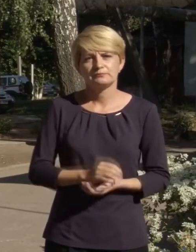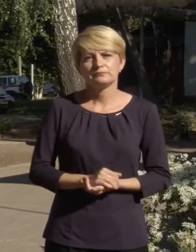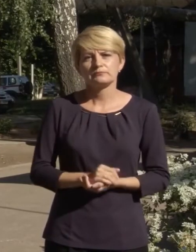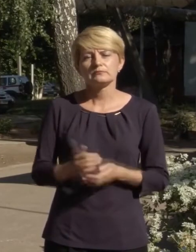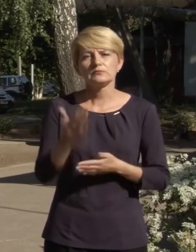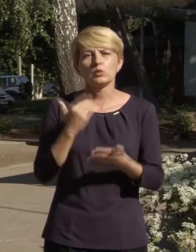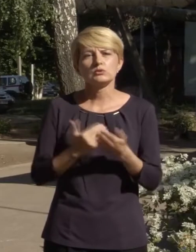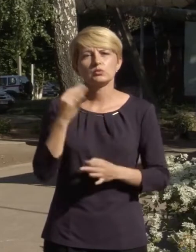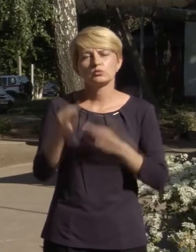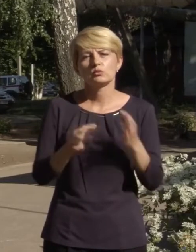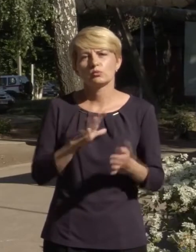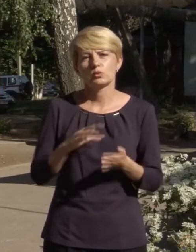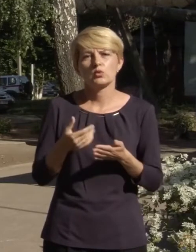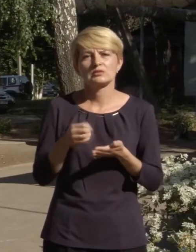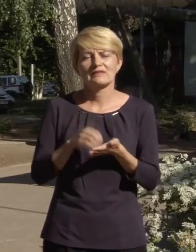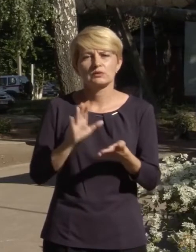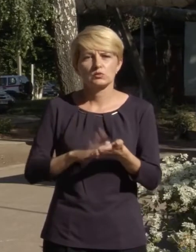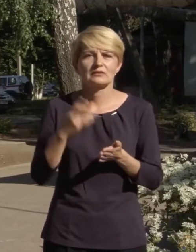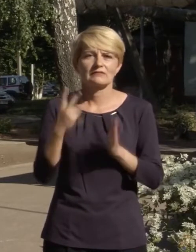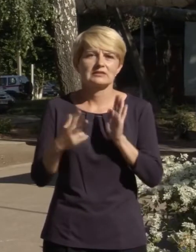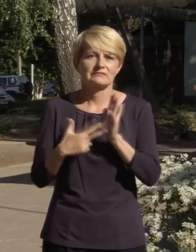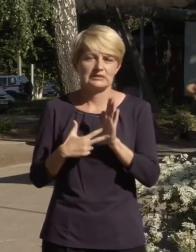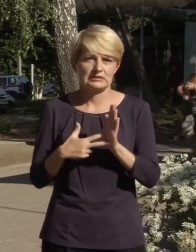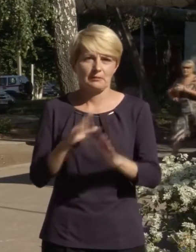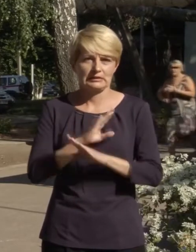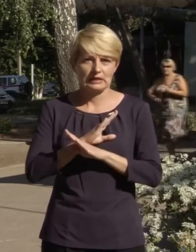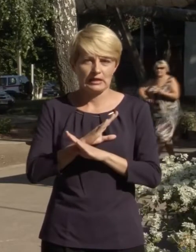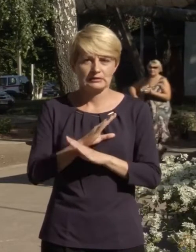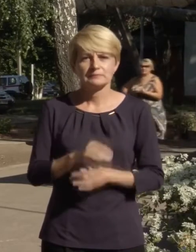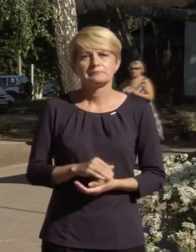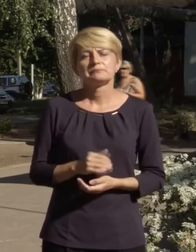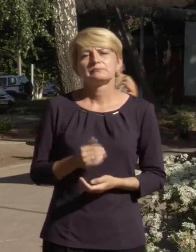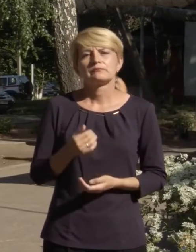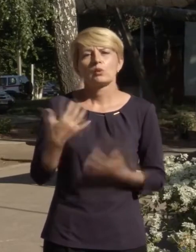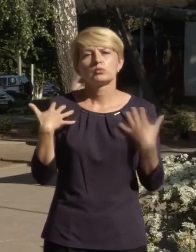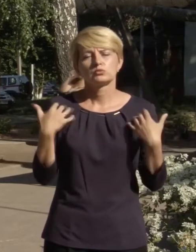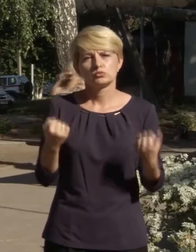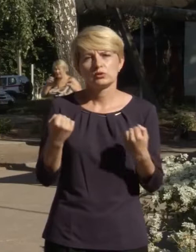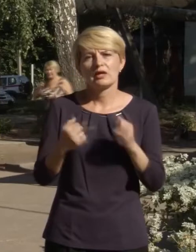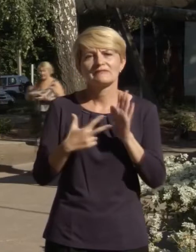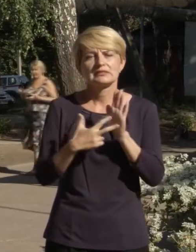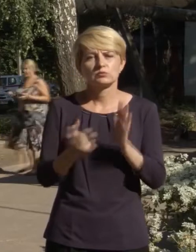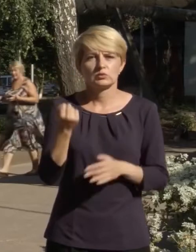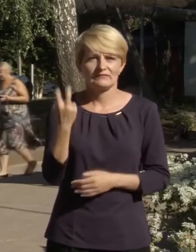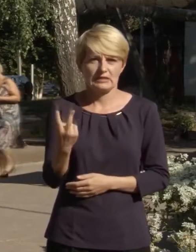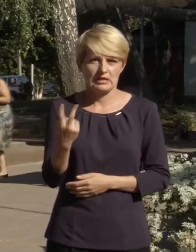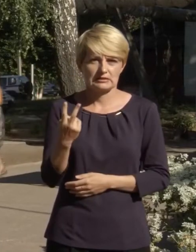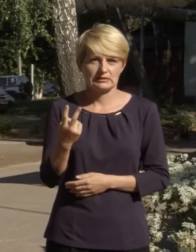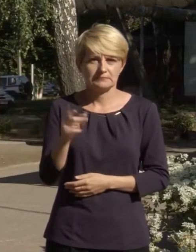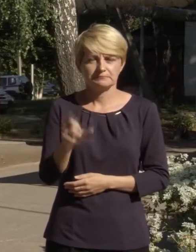За останню добу в Україні було зафіксовано 28 летальних випадків. При цьому одужало 812